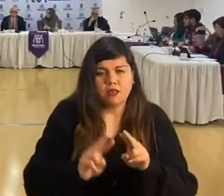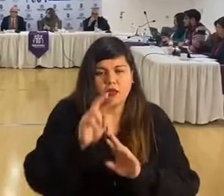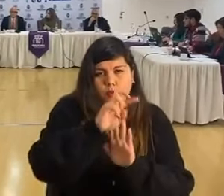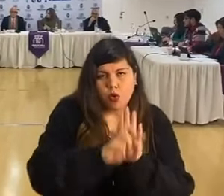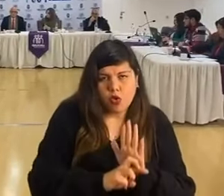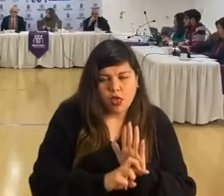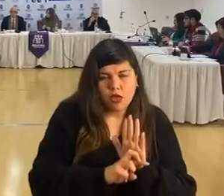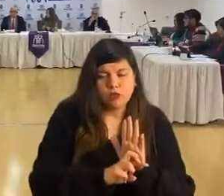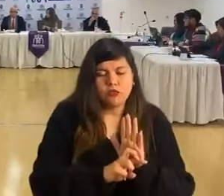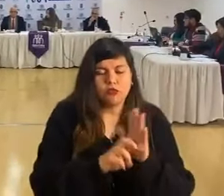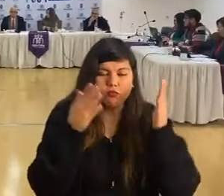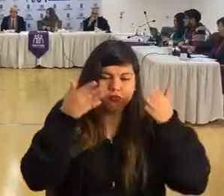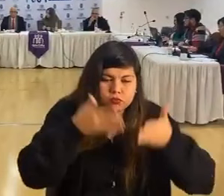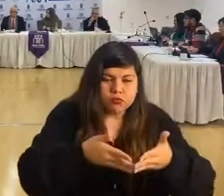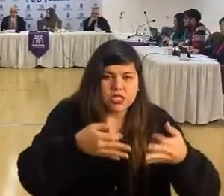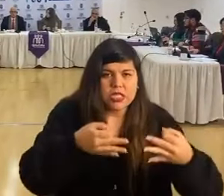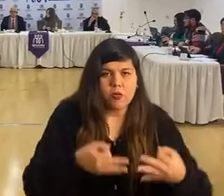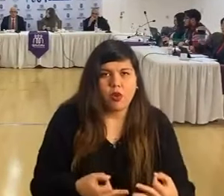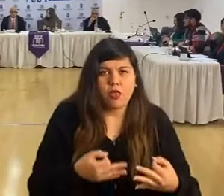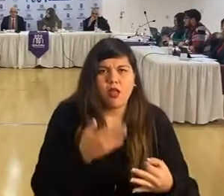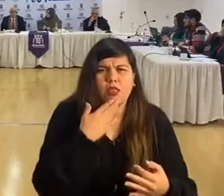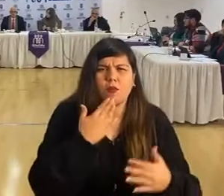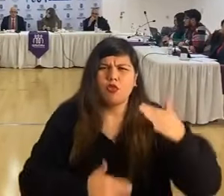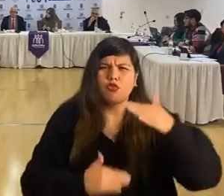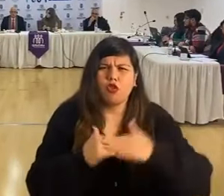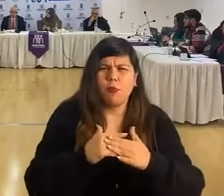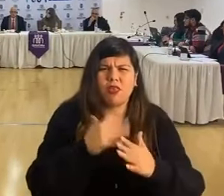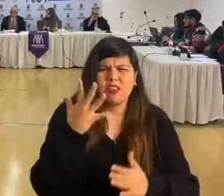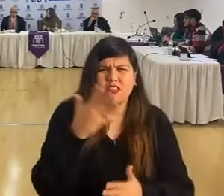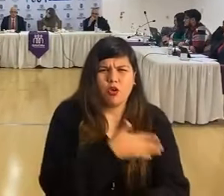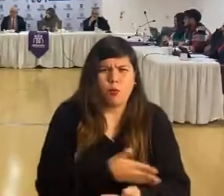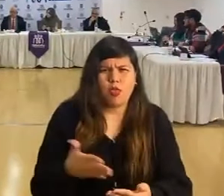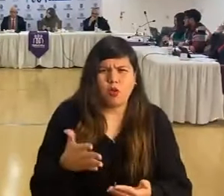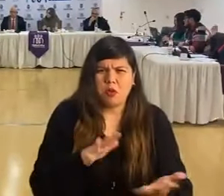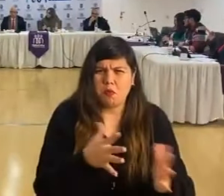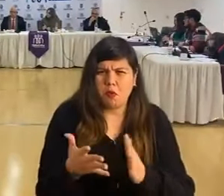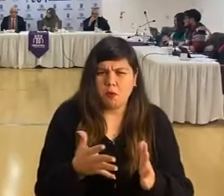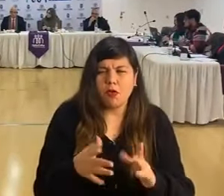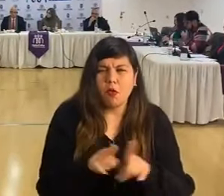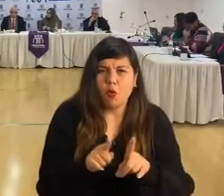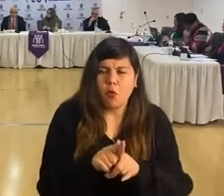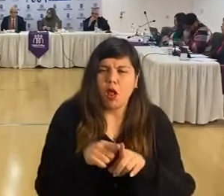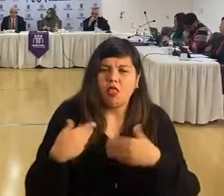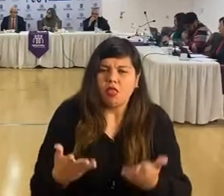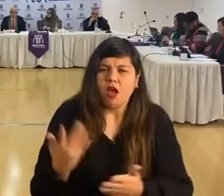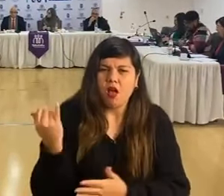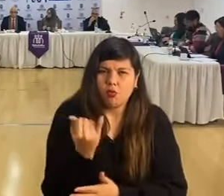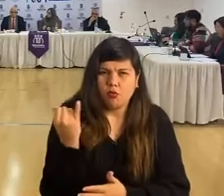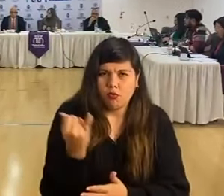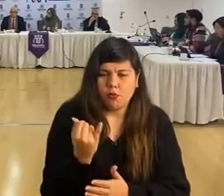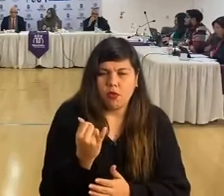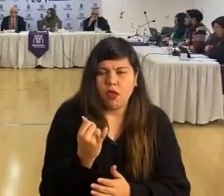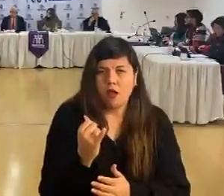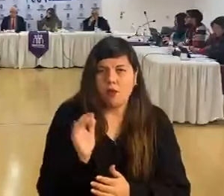enfocados en seguridad, incluso con un tope de hasta 5 millones de pesos. Entonces, da la autonomía para que cada